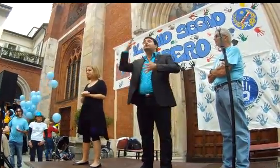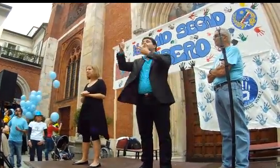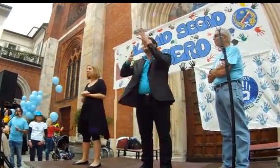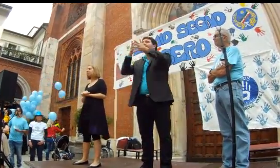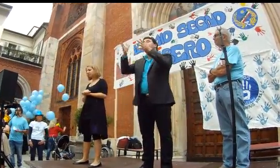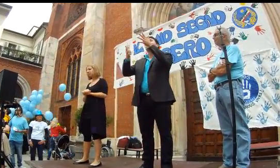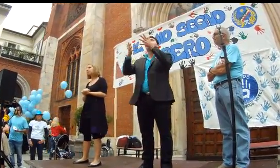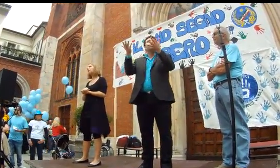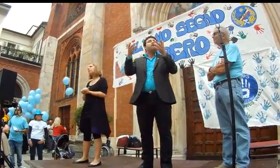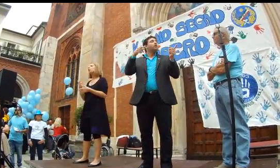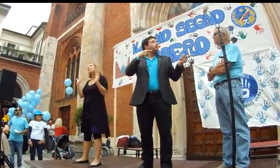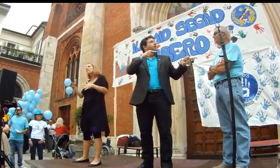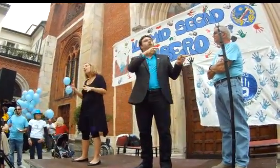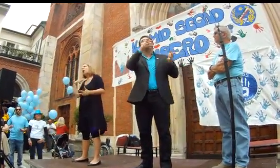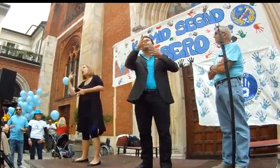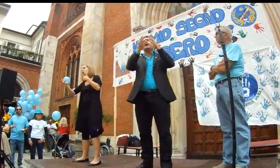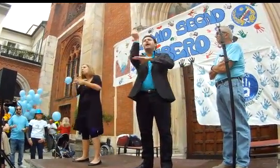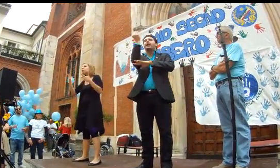procedere